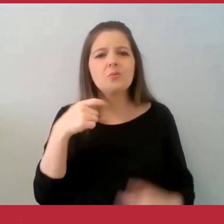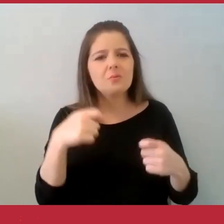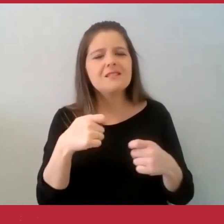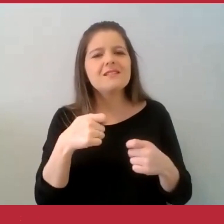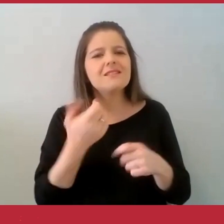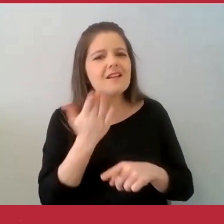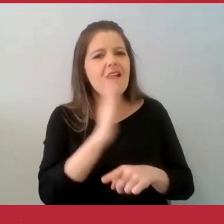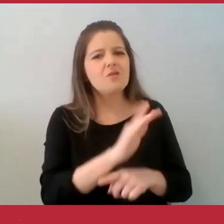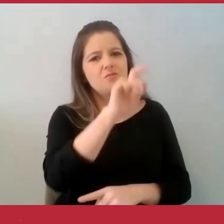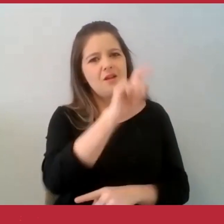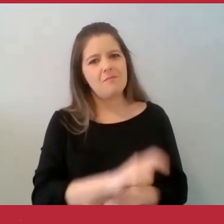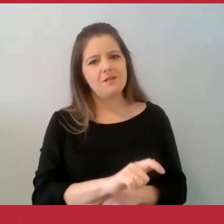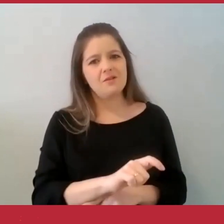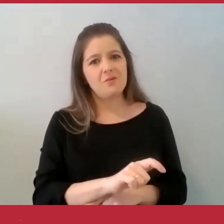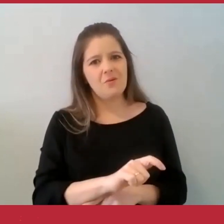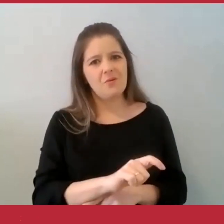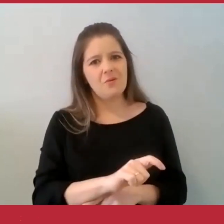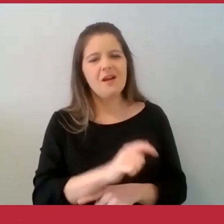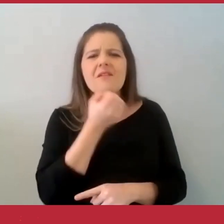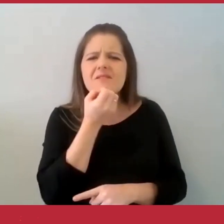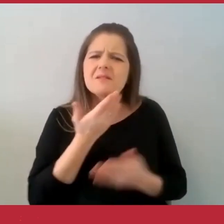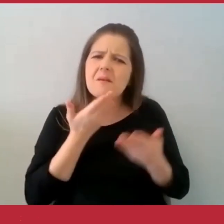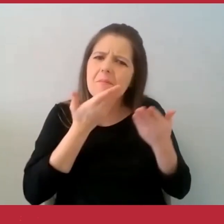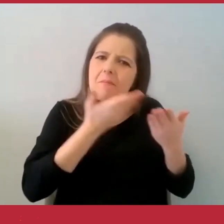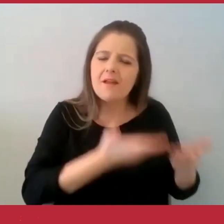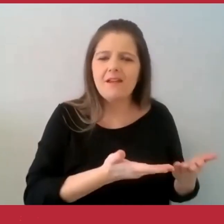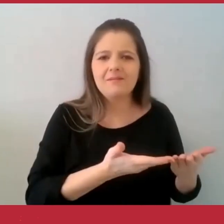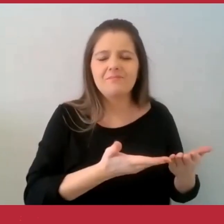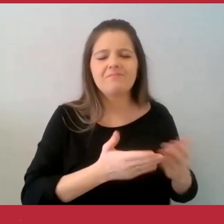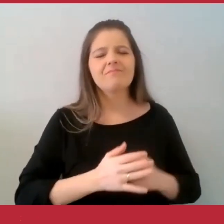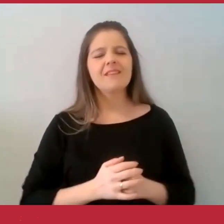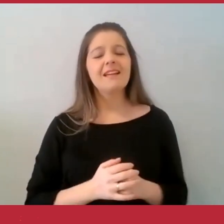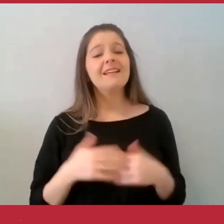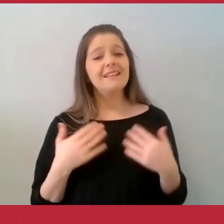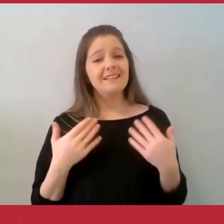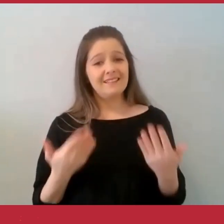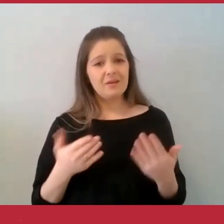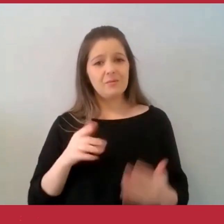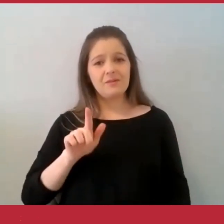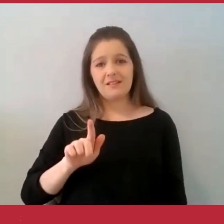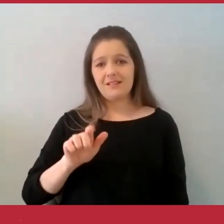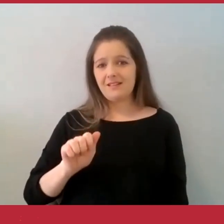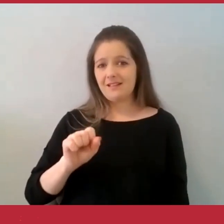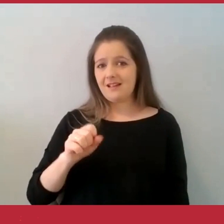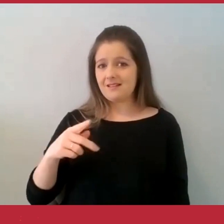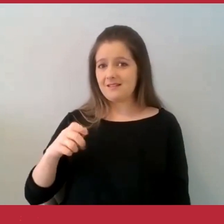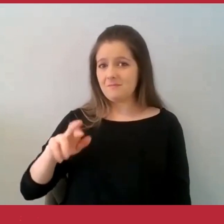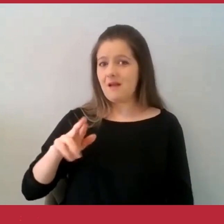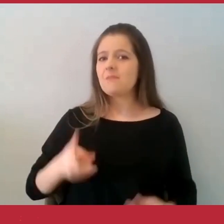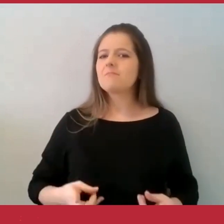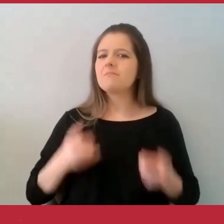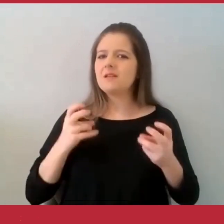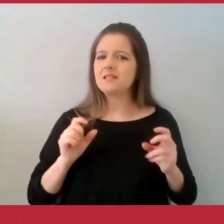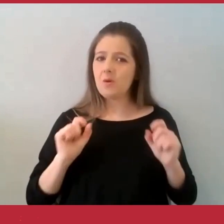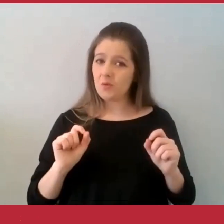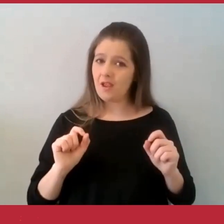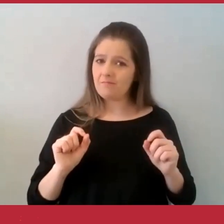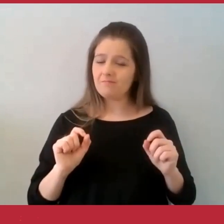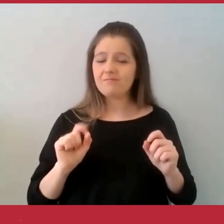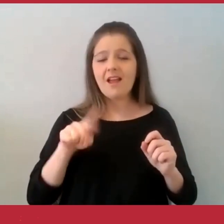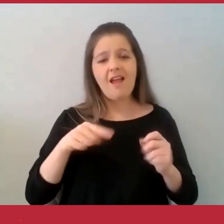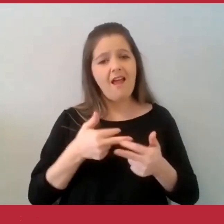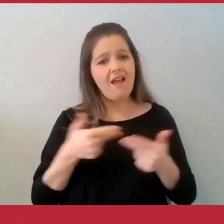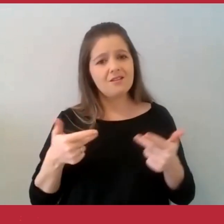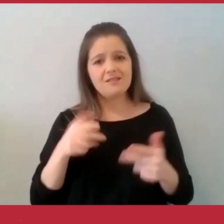alguém. E seu Gaspar percebeu que as coisas são assim. Nós fazemos o bem para alguém e alguém